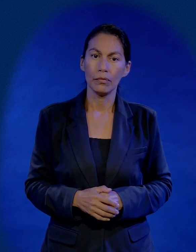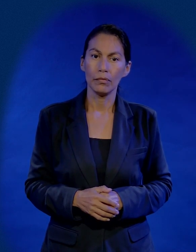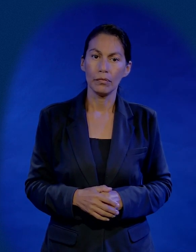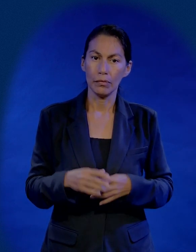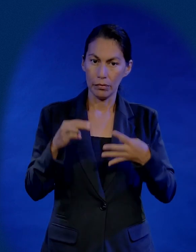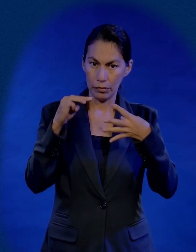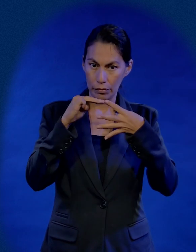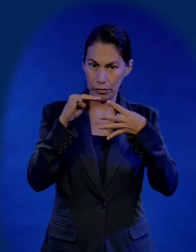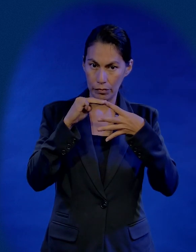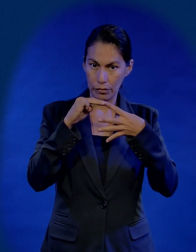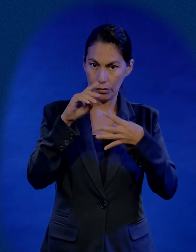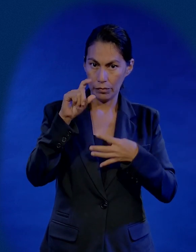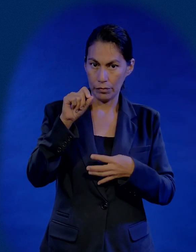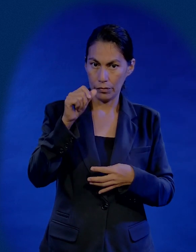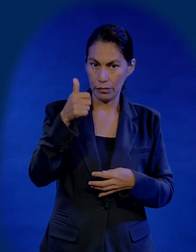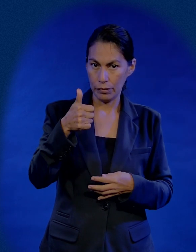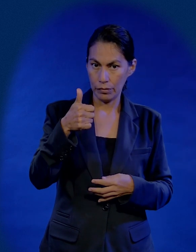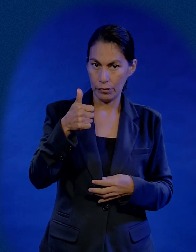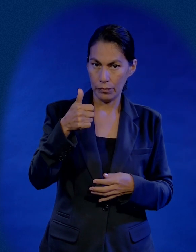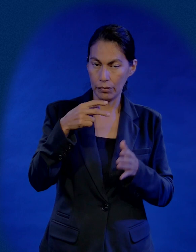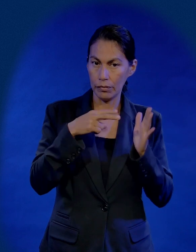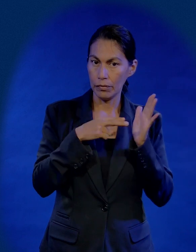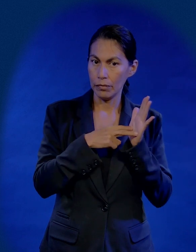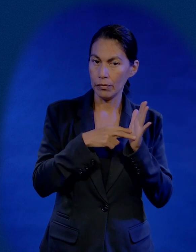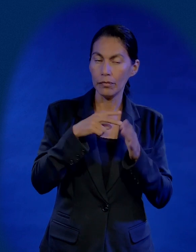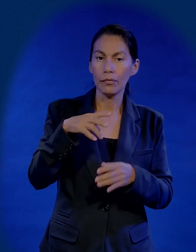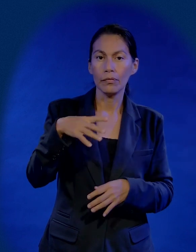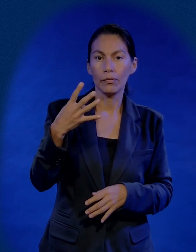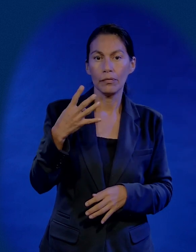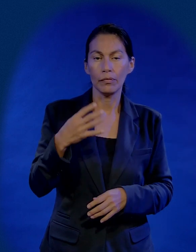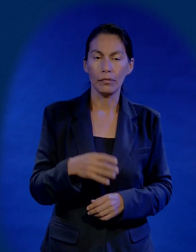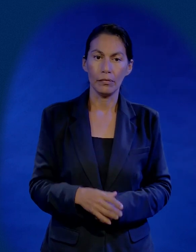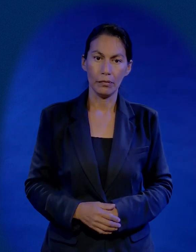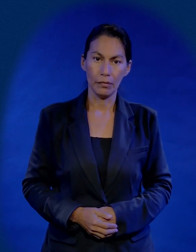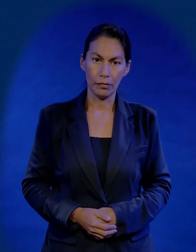San Mateo, capítulo 26, versículo 14.